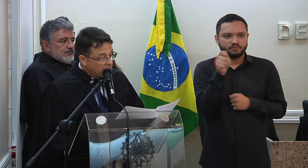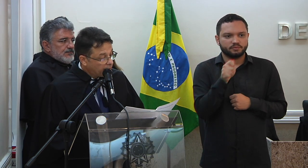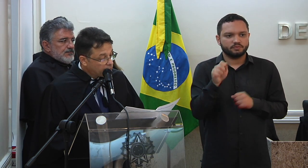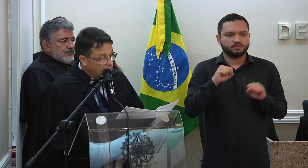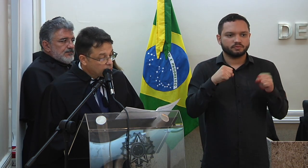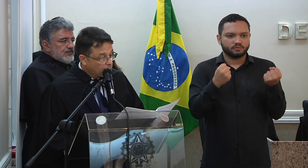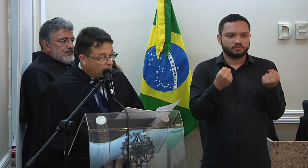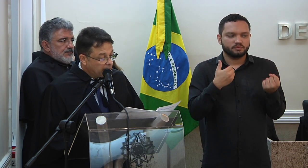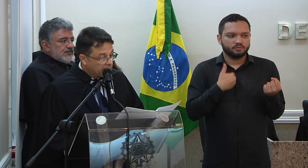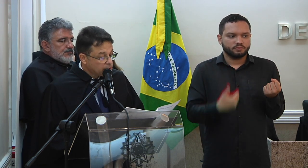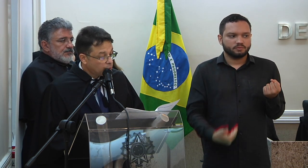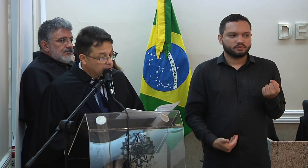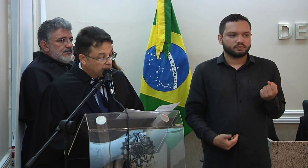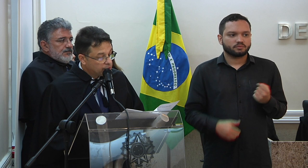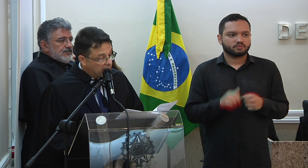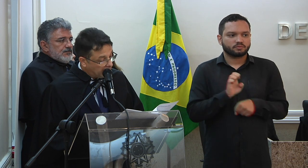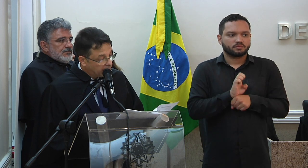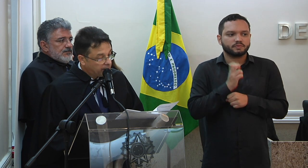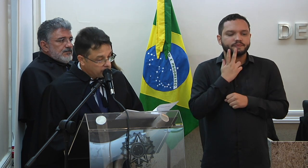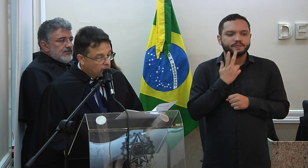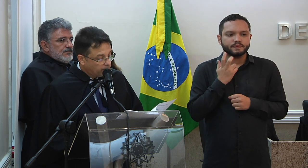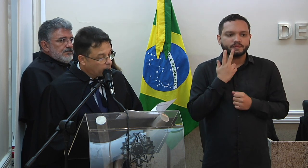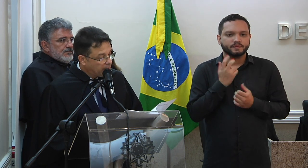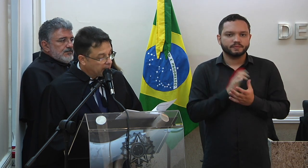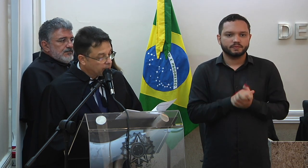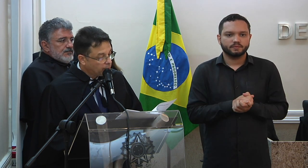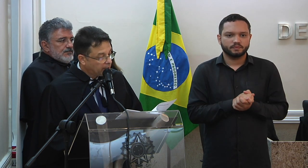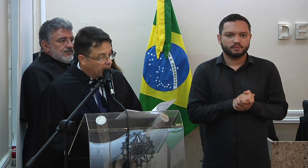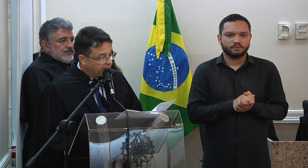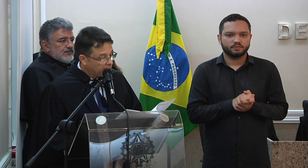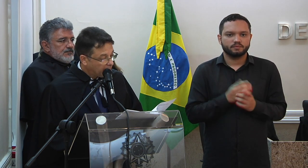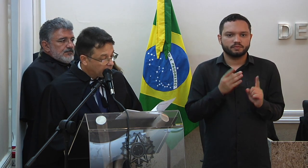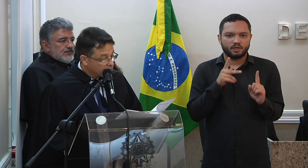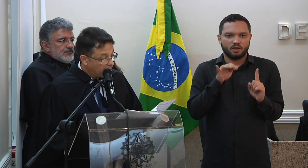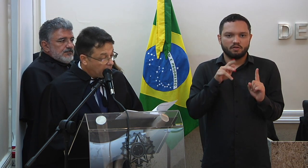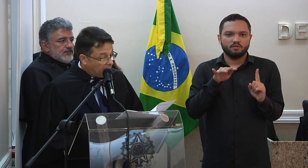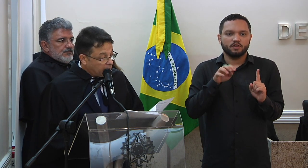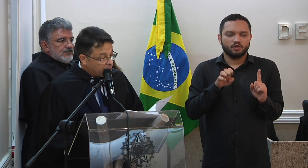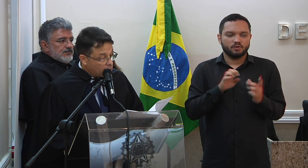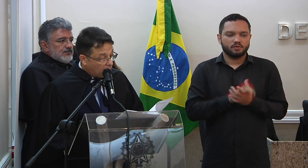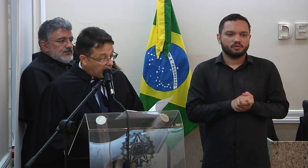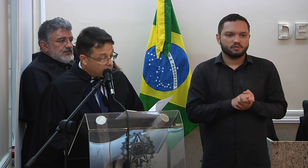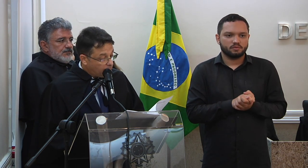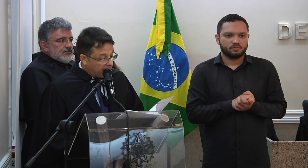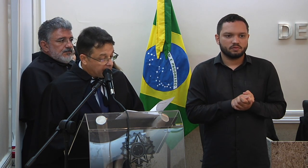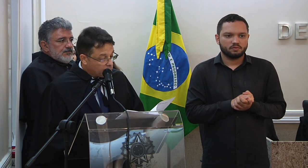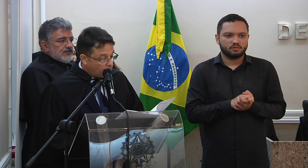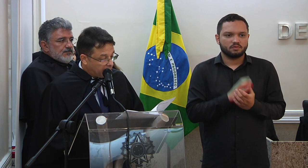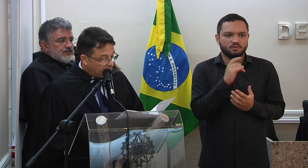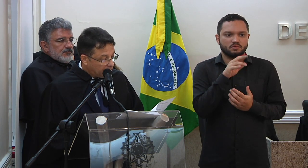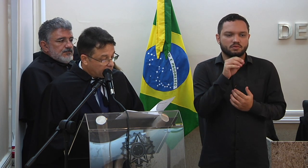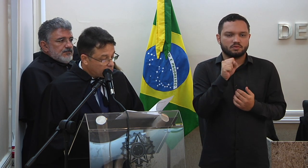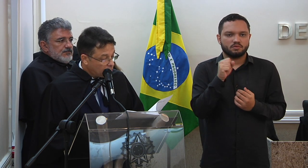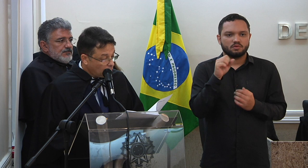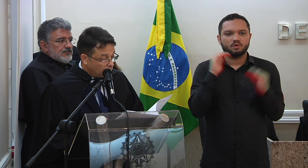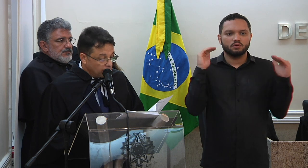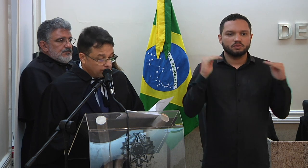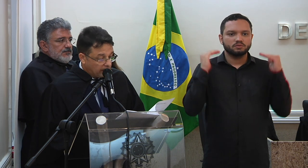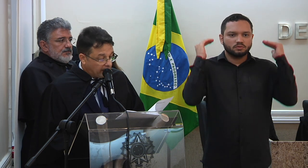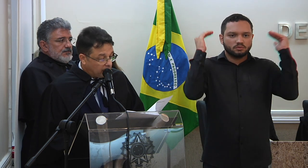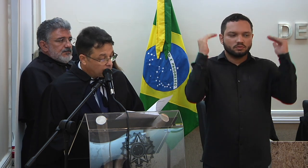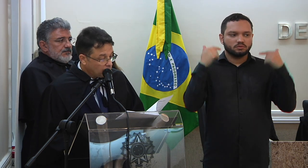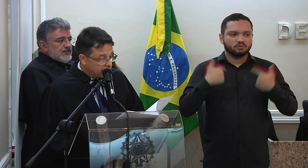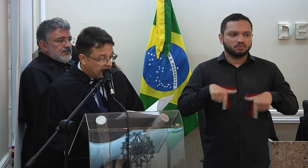defensores e defensoras públicas do estado do Ceará defensora pública doutora Kelviane Barros senhor Carlos Pimentel superintendente